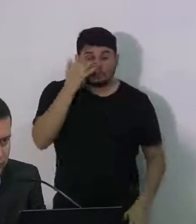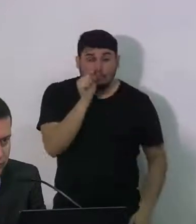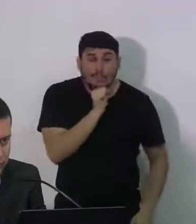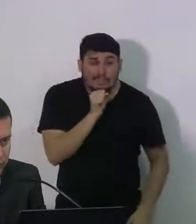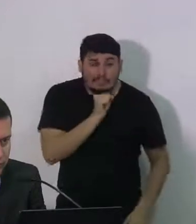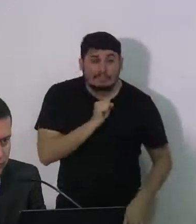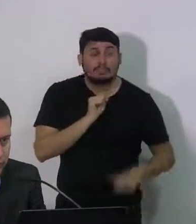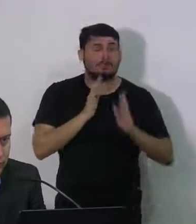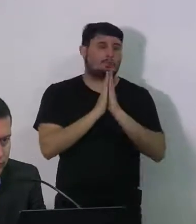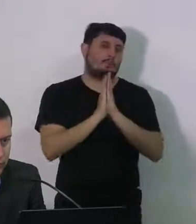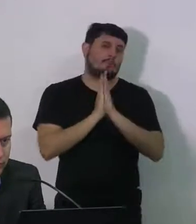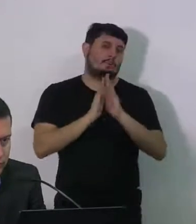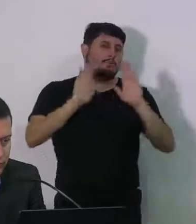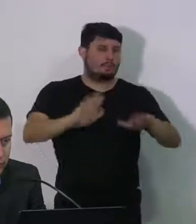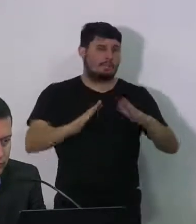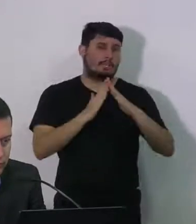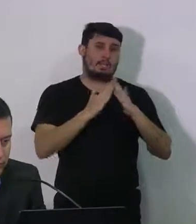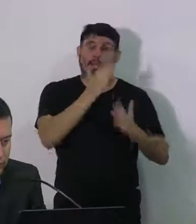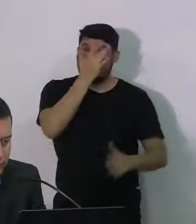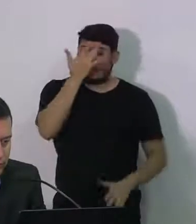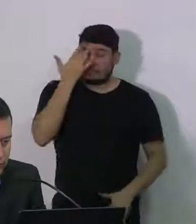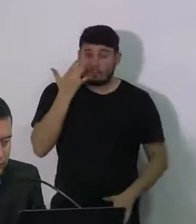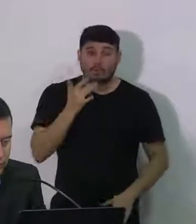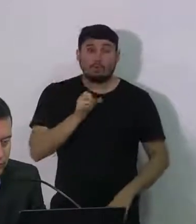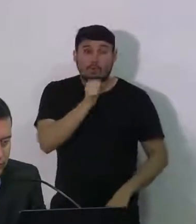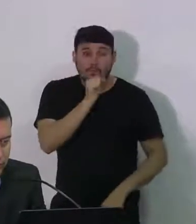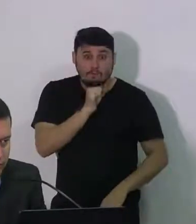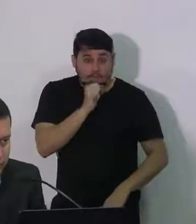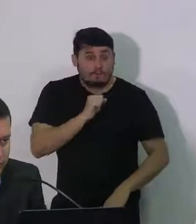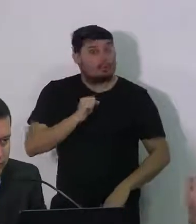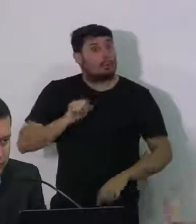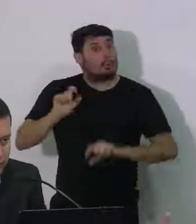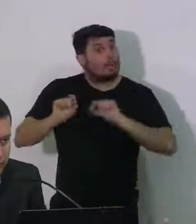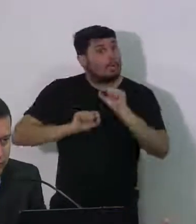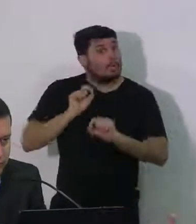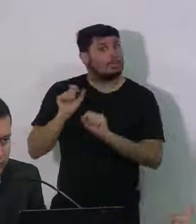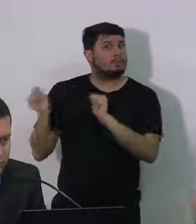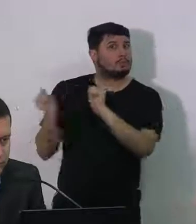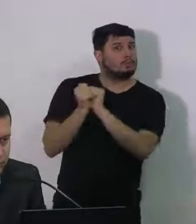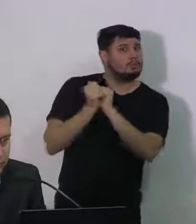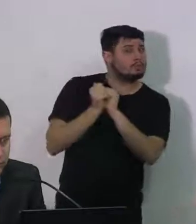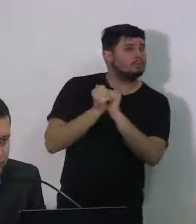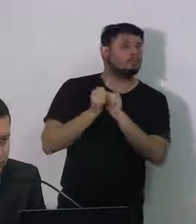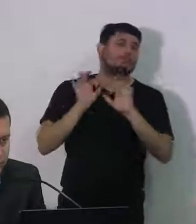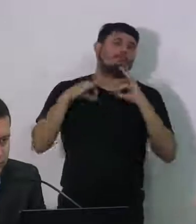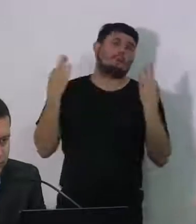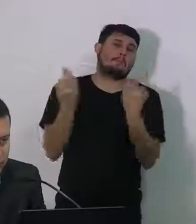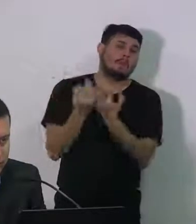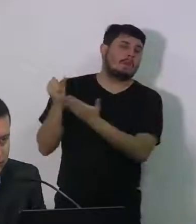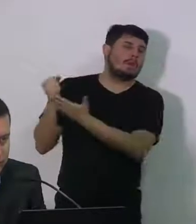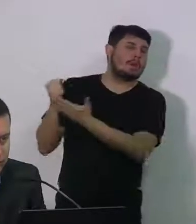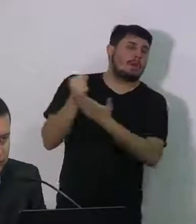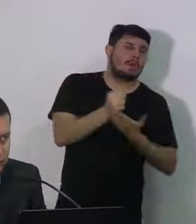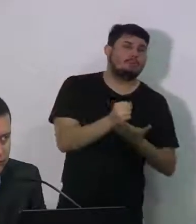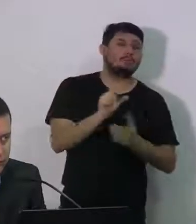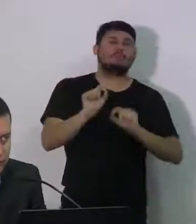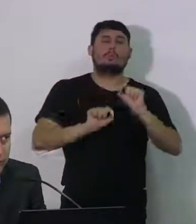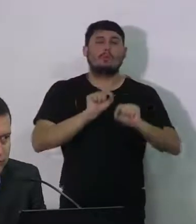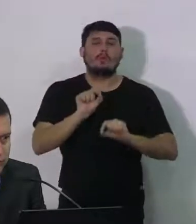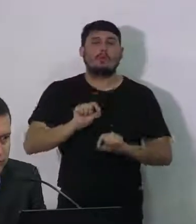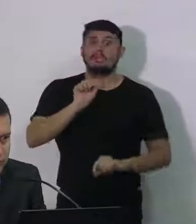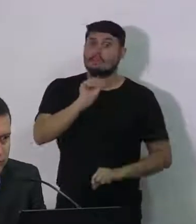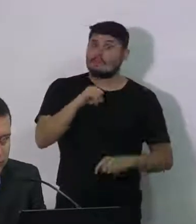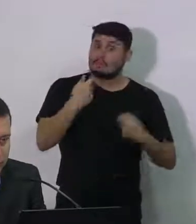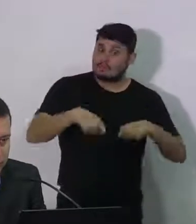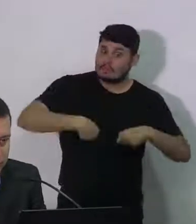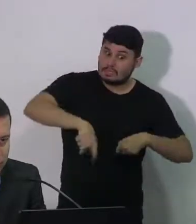que quem tem o seu idoso possa cuidar dele e a melhor forma de cuidar dele é fazendo as compras dele garantindo a feira dele levar na